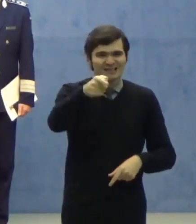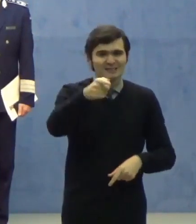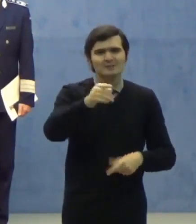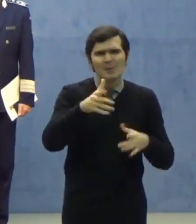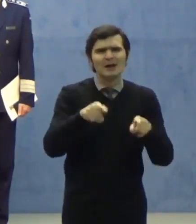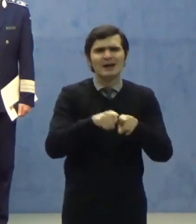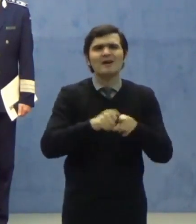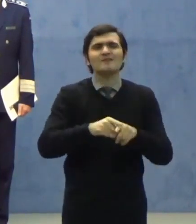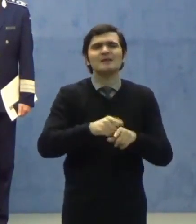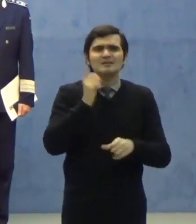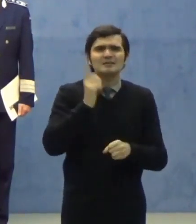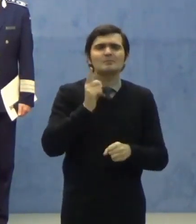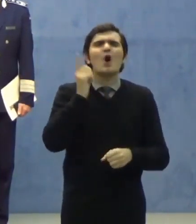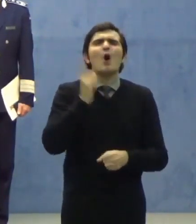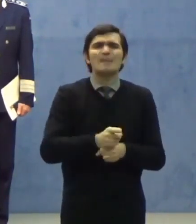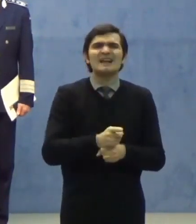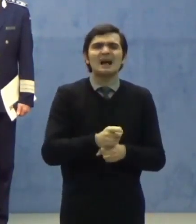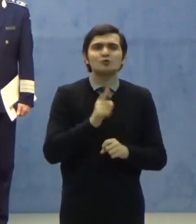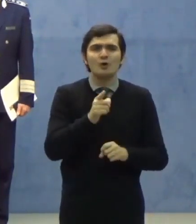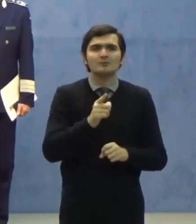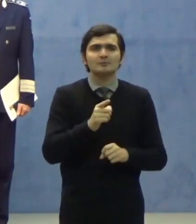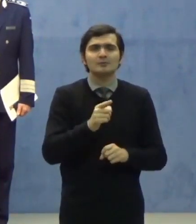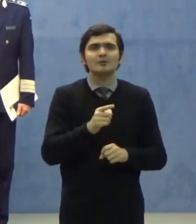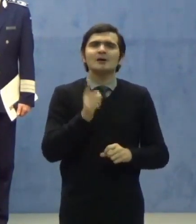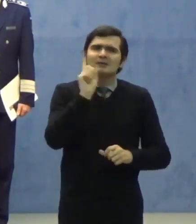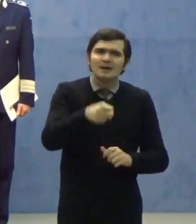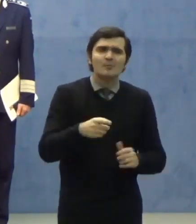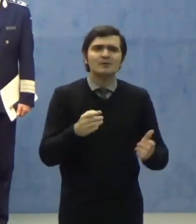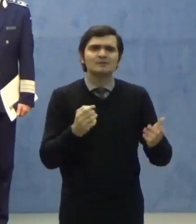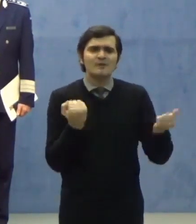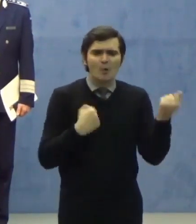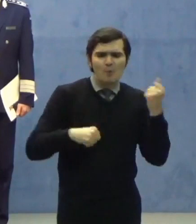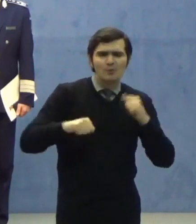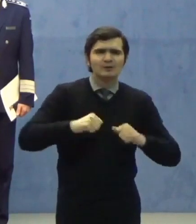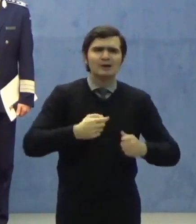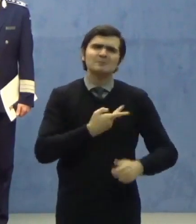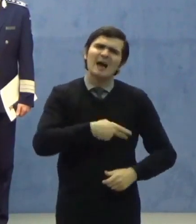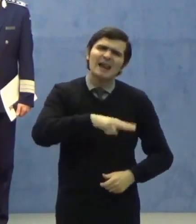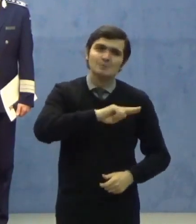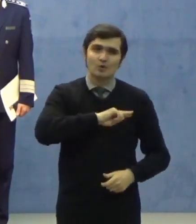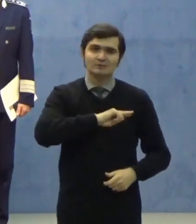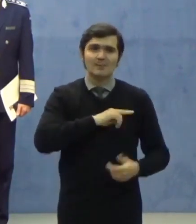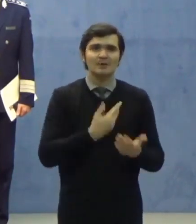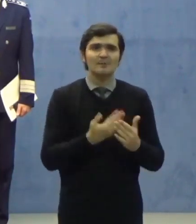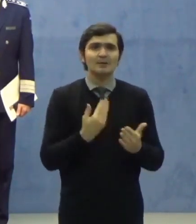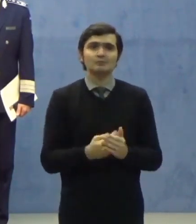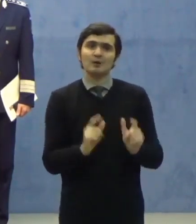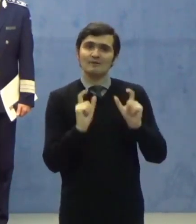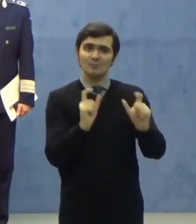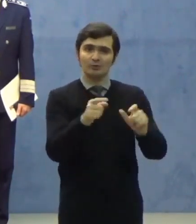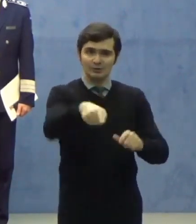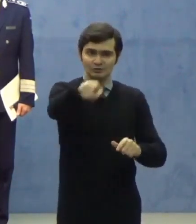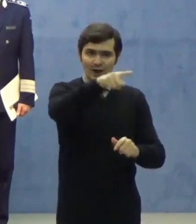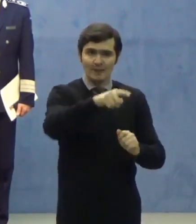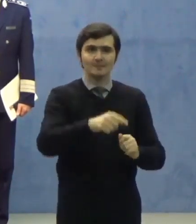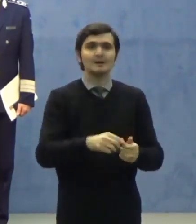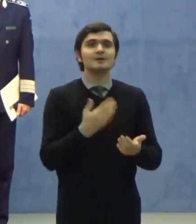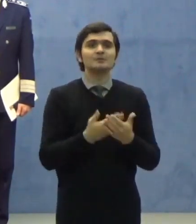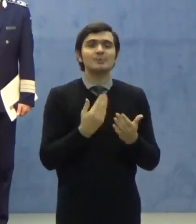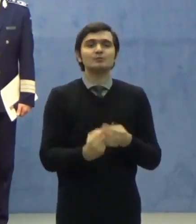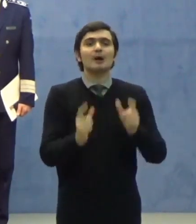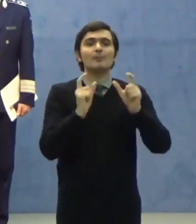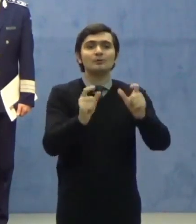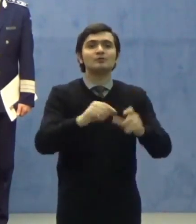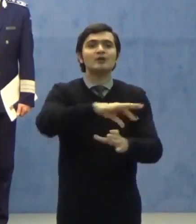ar fi fost obligatorii comportați-vă cât mai responsabil pentru a vă proteja și a proteja